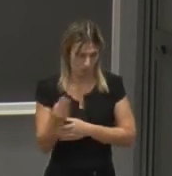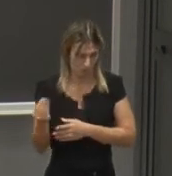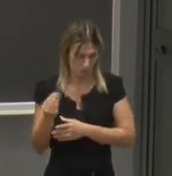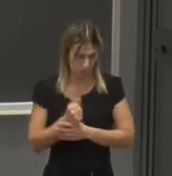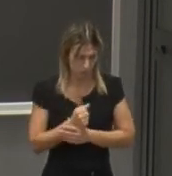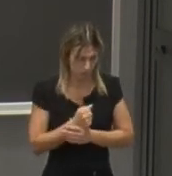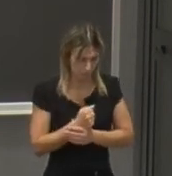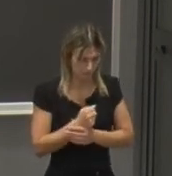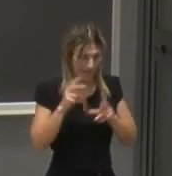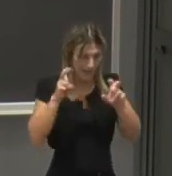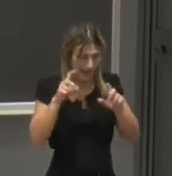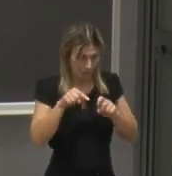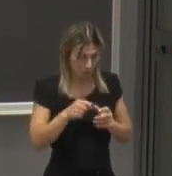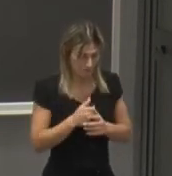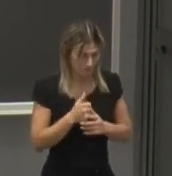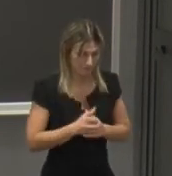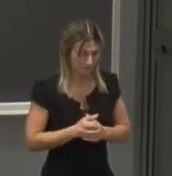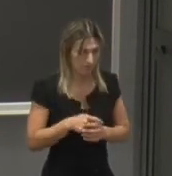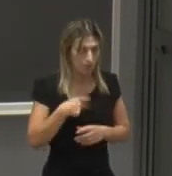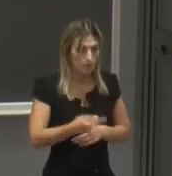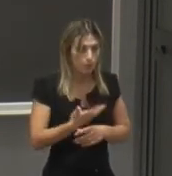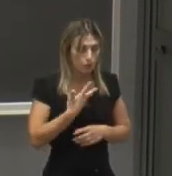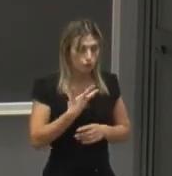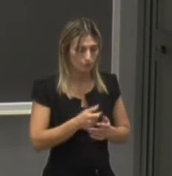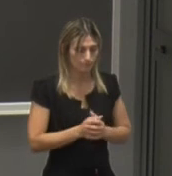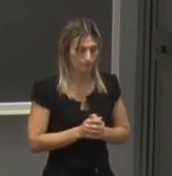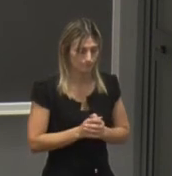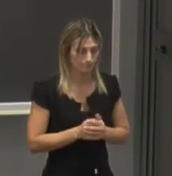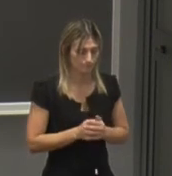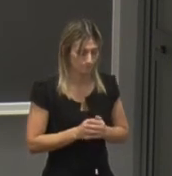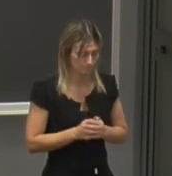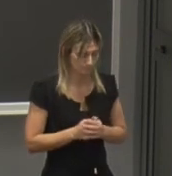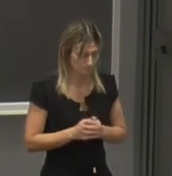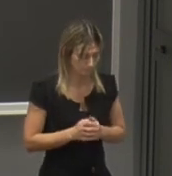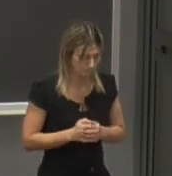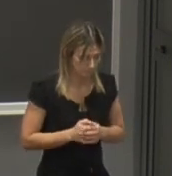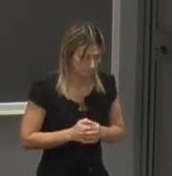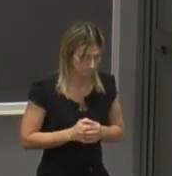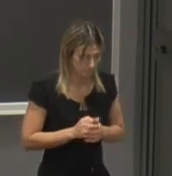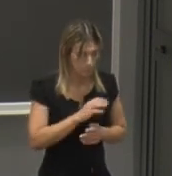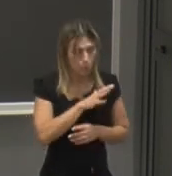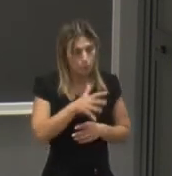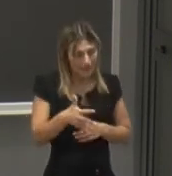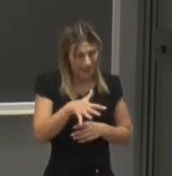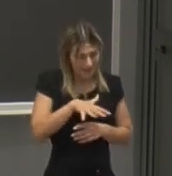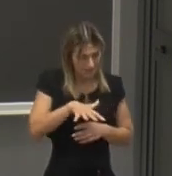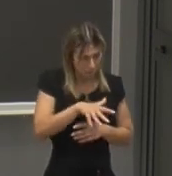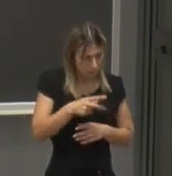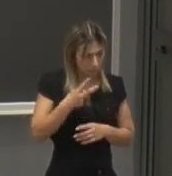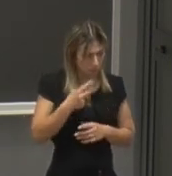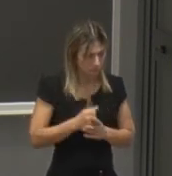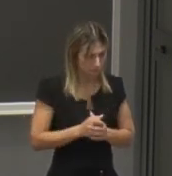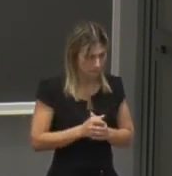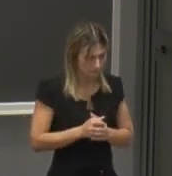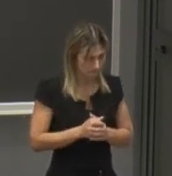argomenti avanzati poi abbiamo un diciamo un altro ambito che è quello più